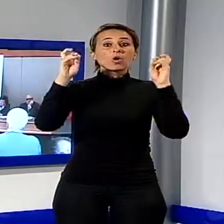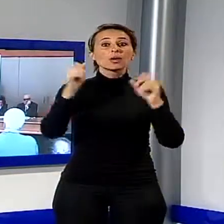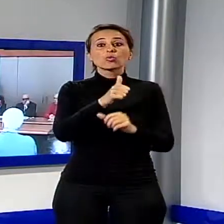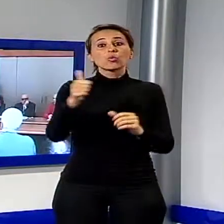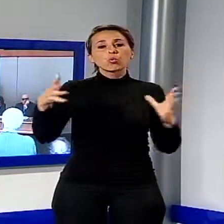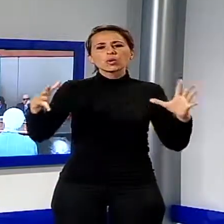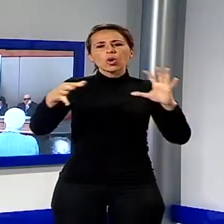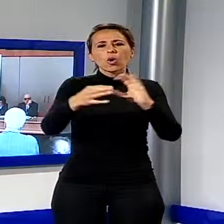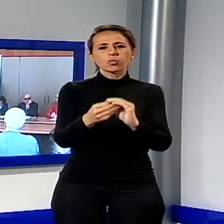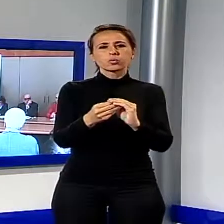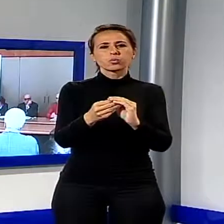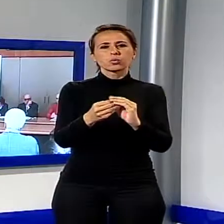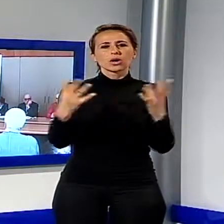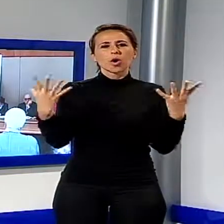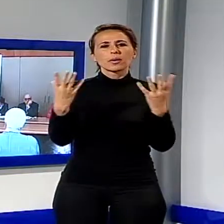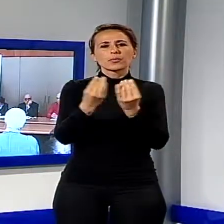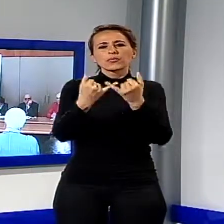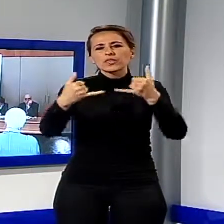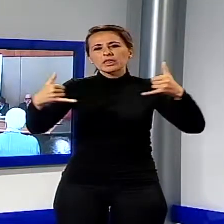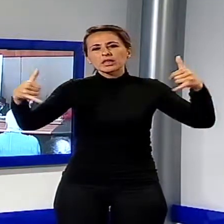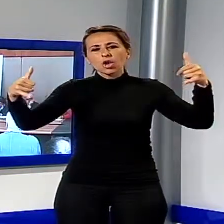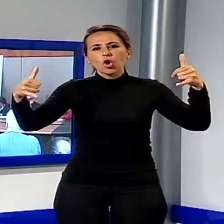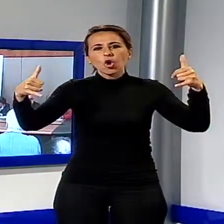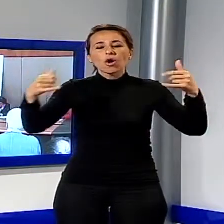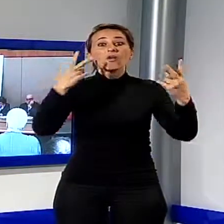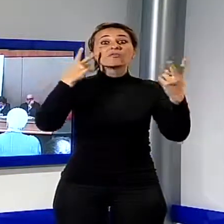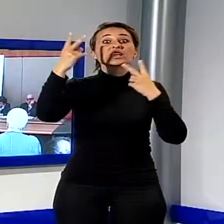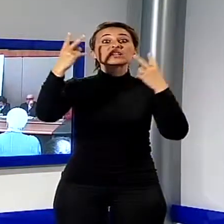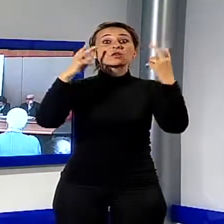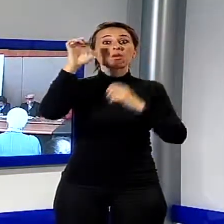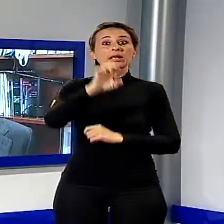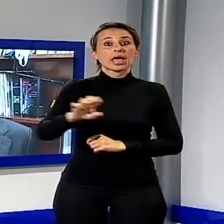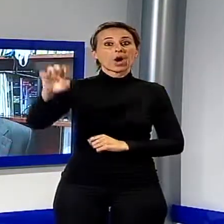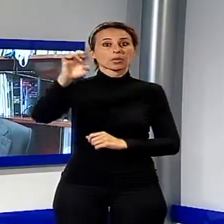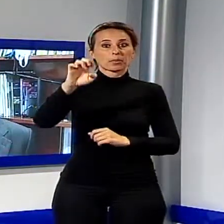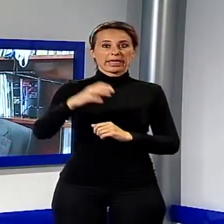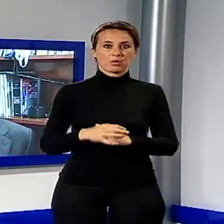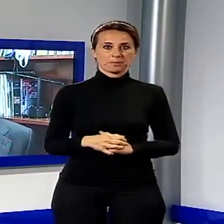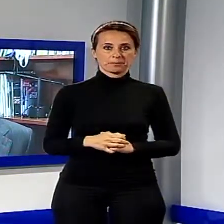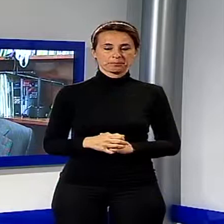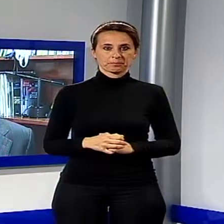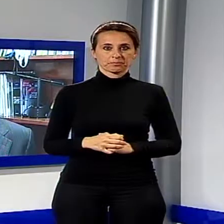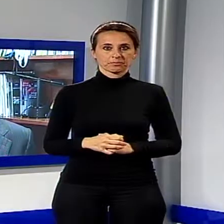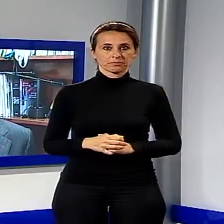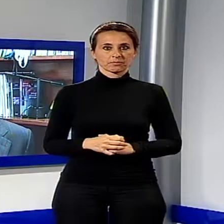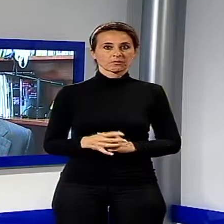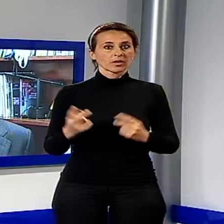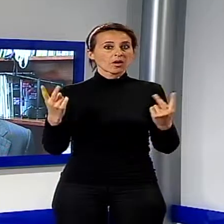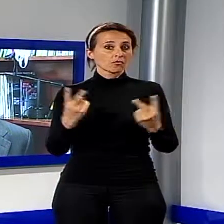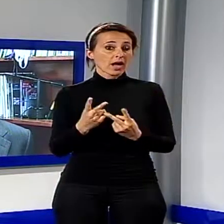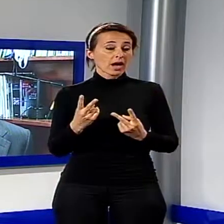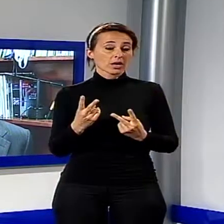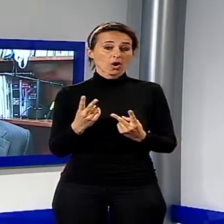Europee. Ma perché ormai è chiaro a tutti noi che il nostro destino di italiani, persino di volontari, non può essere che